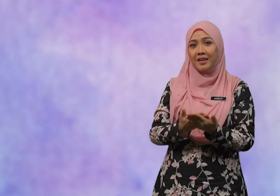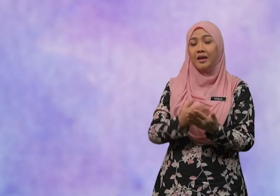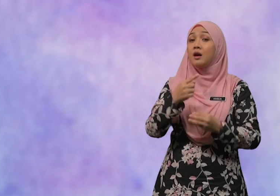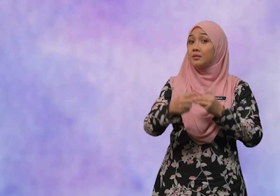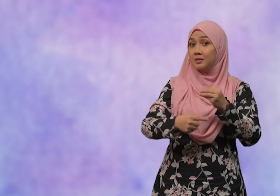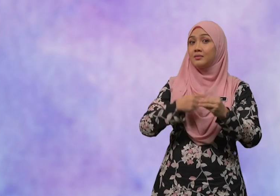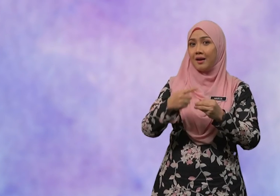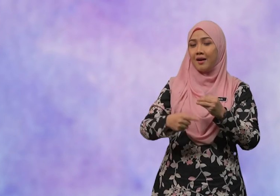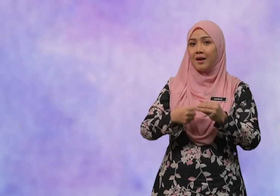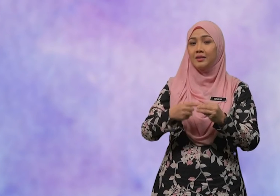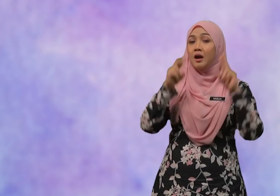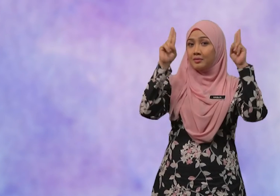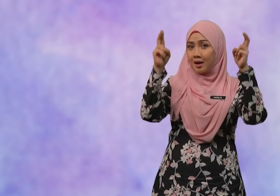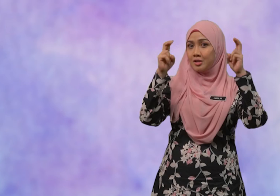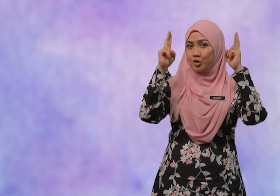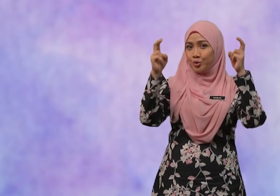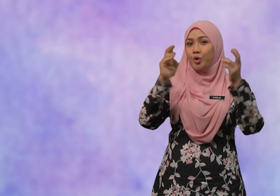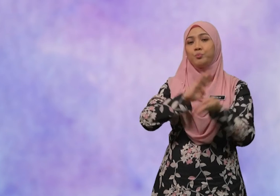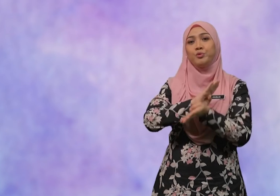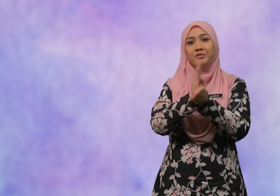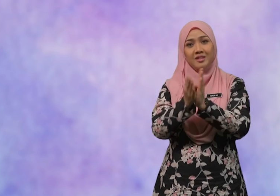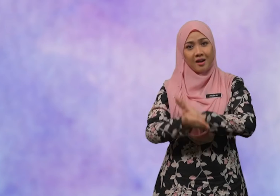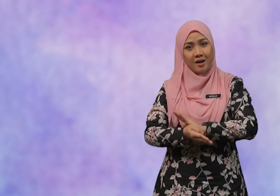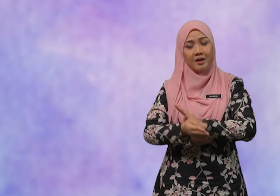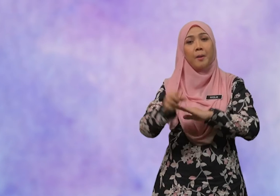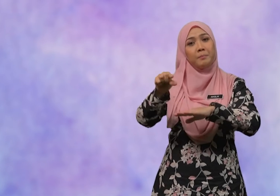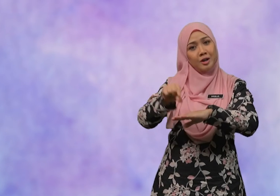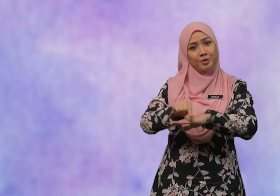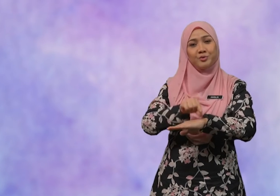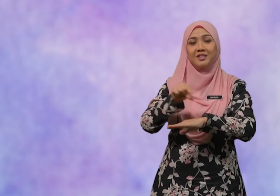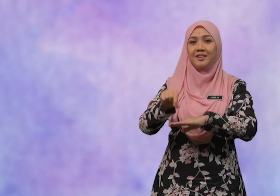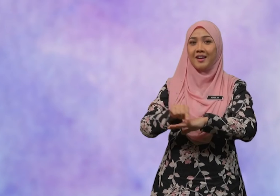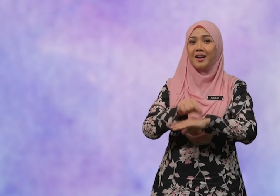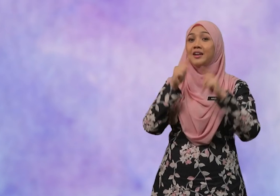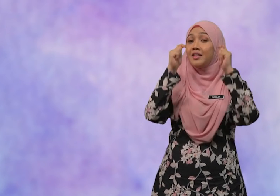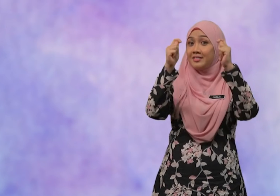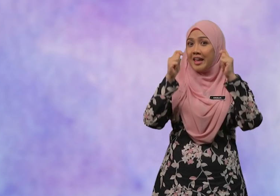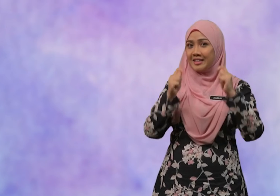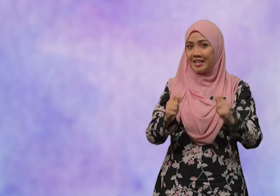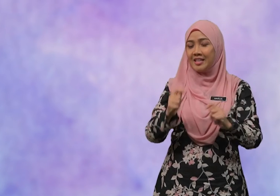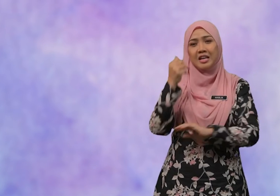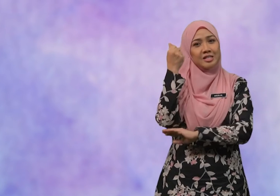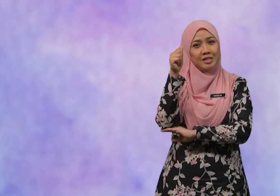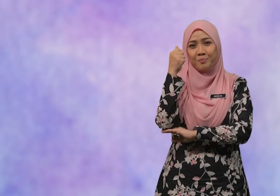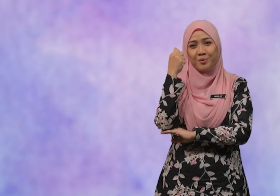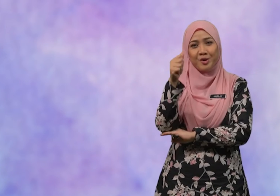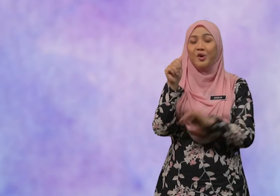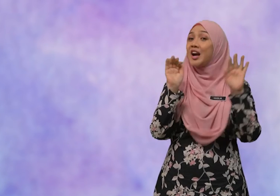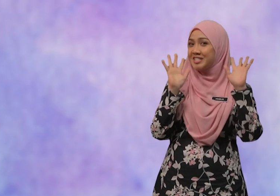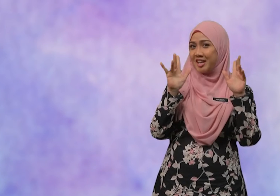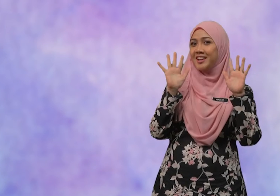Tentang Tajuk bundar Menggunakan teknik 10 cari